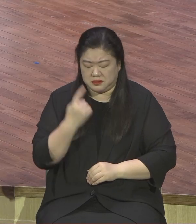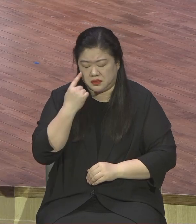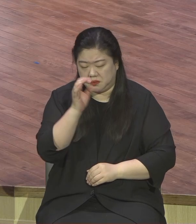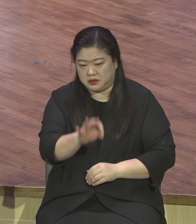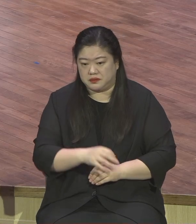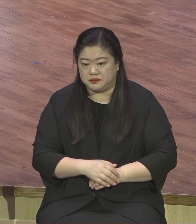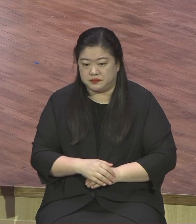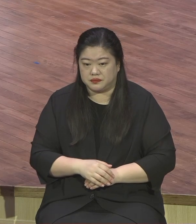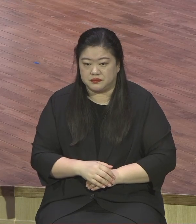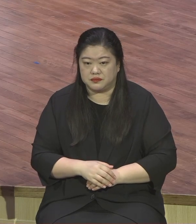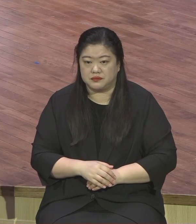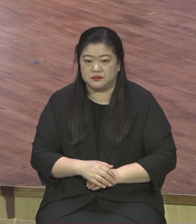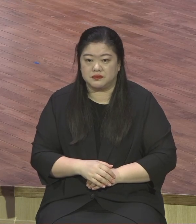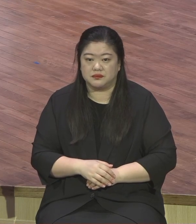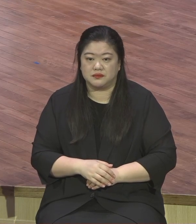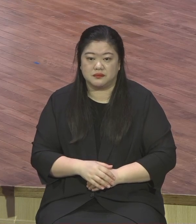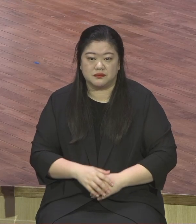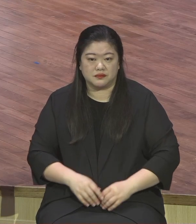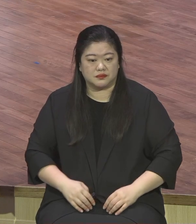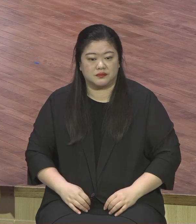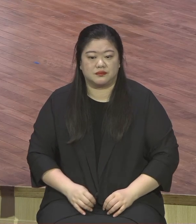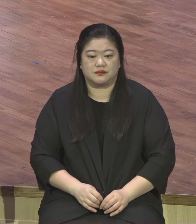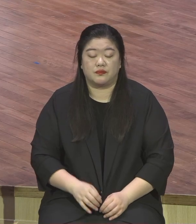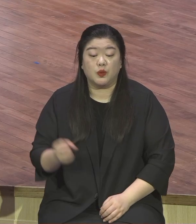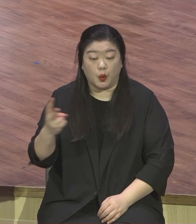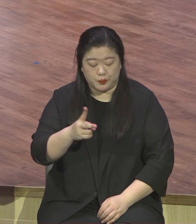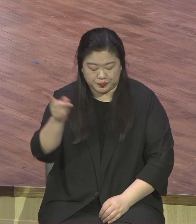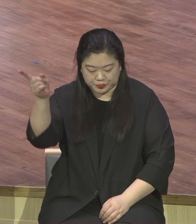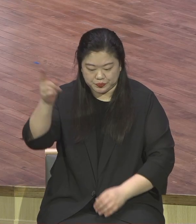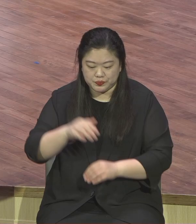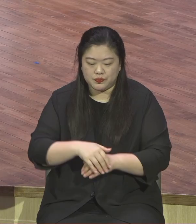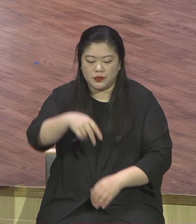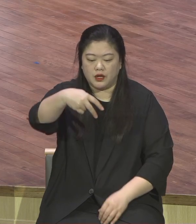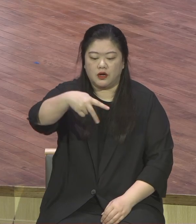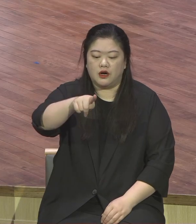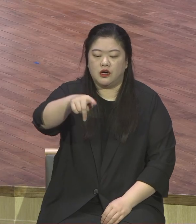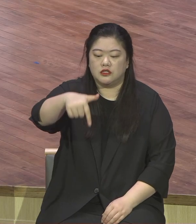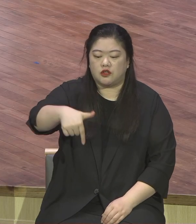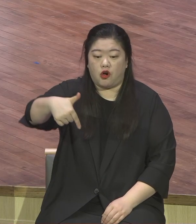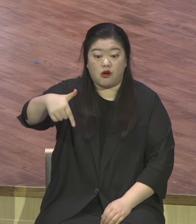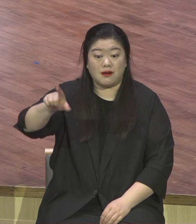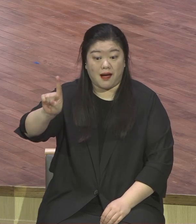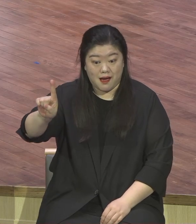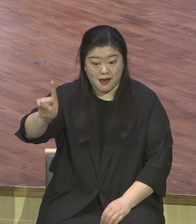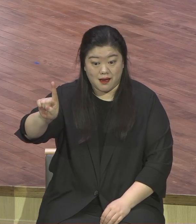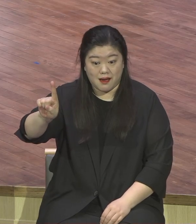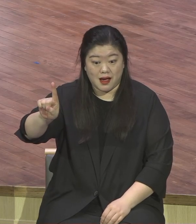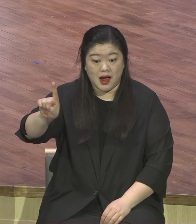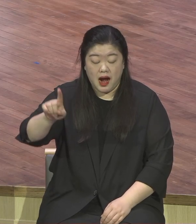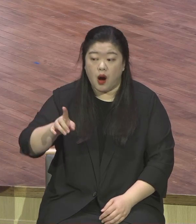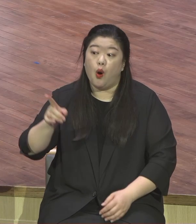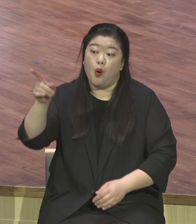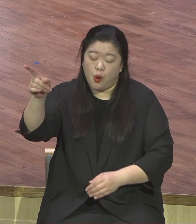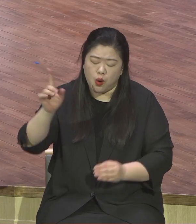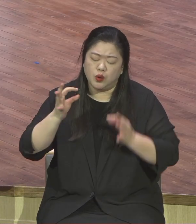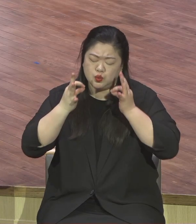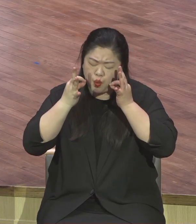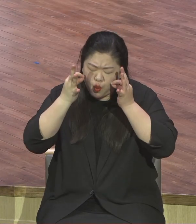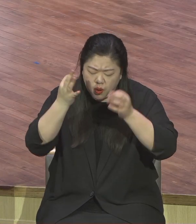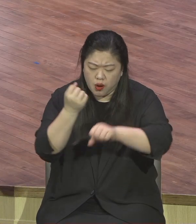멋있게 석가문이 좋은 말 했죠 석존 선생이 사람이 좋은 말 했지만 언제 해결이 안 돼 그런